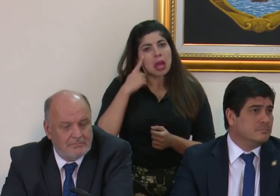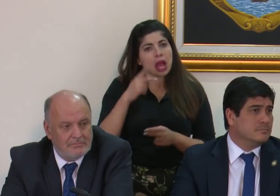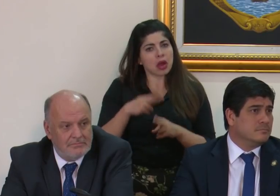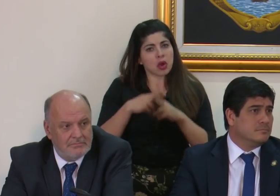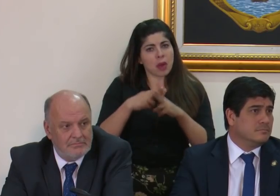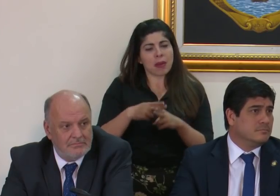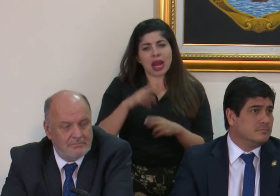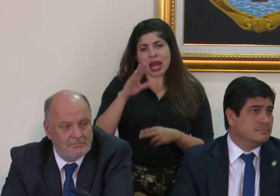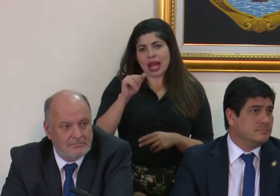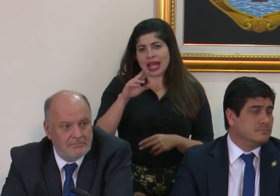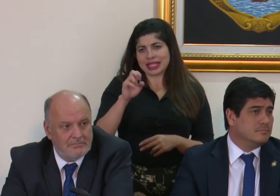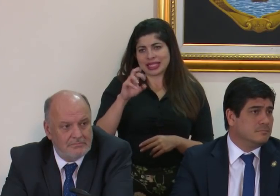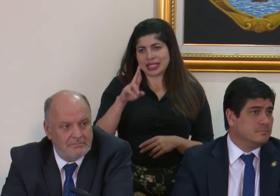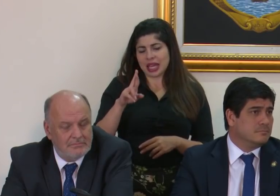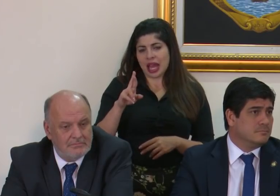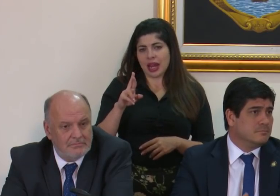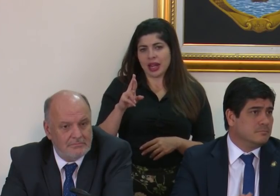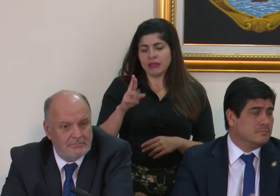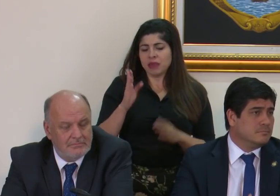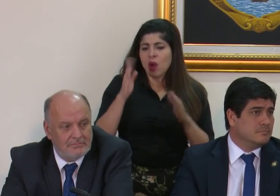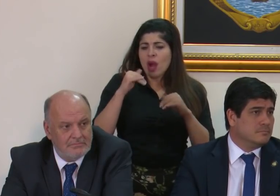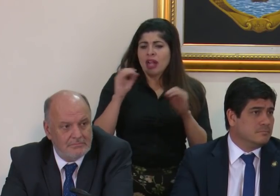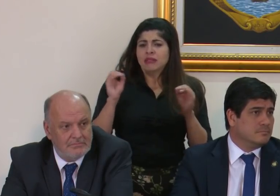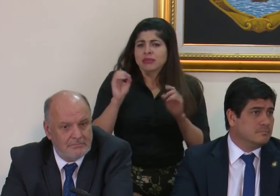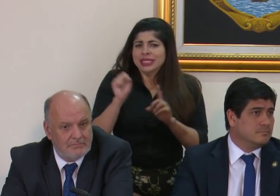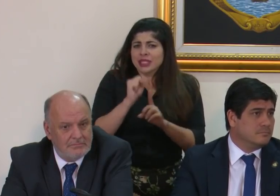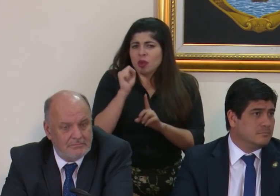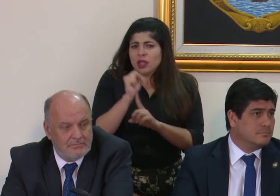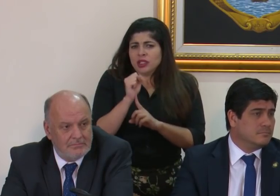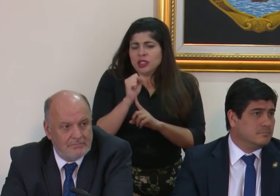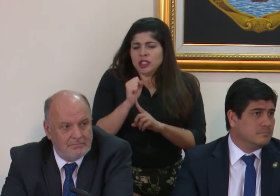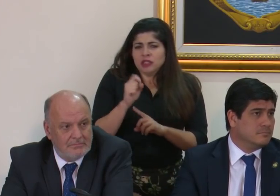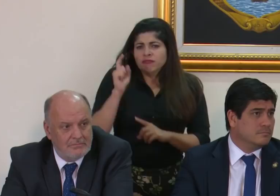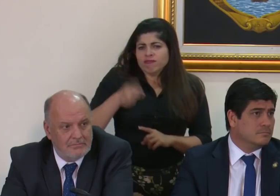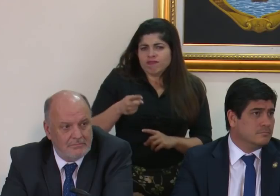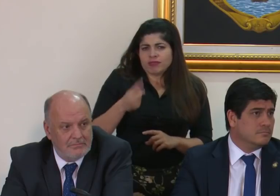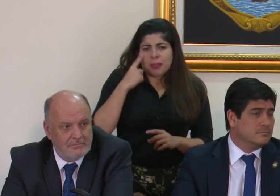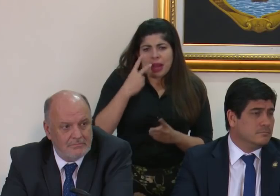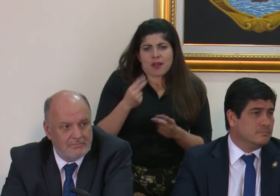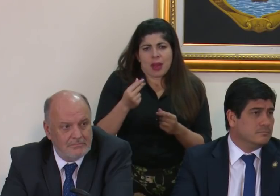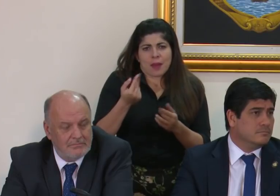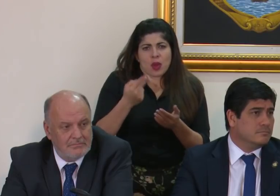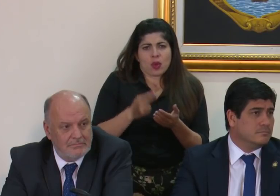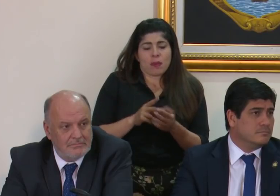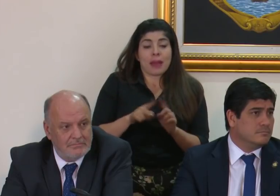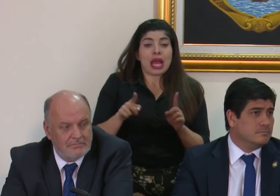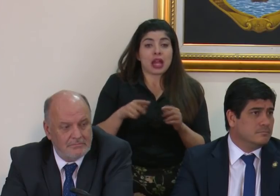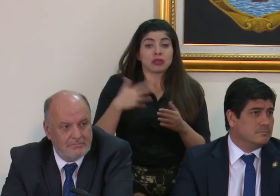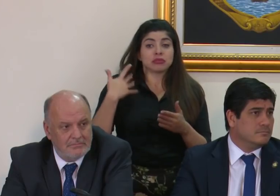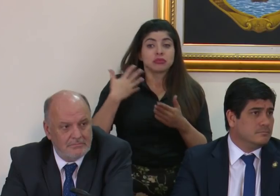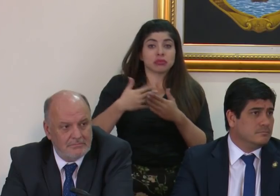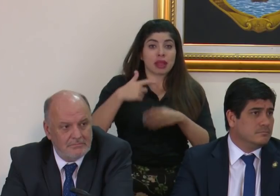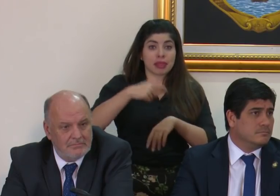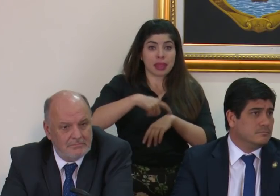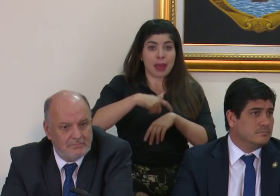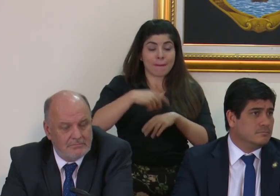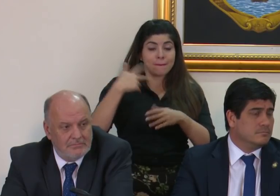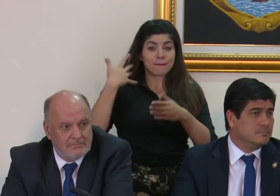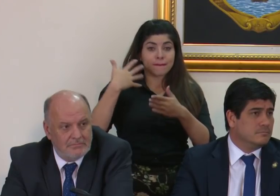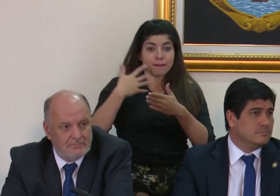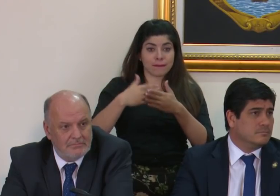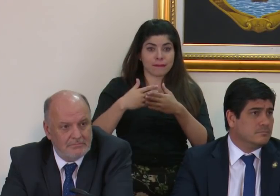a un canciller que no había ninguna situación que tal vez lo ameritaran en ese momento. Sin embargo, pasó el tiempo y se